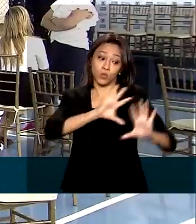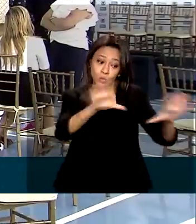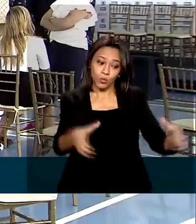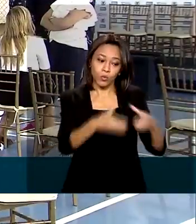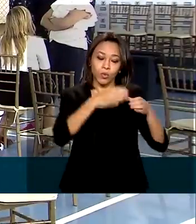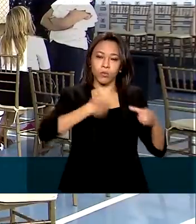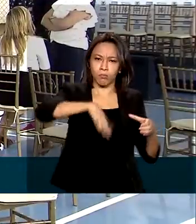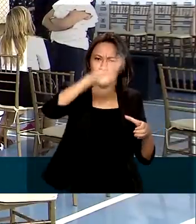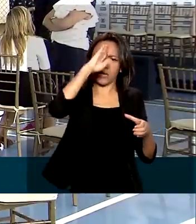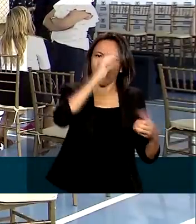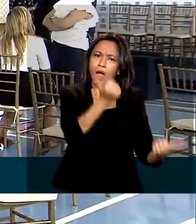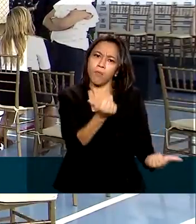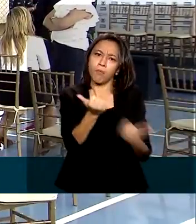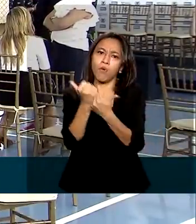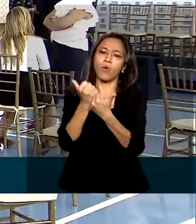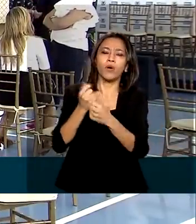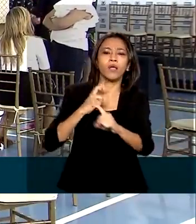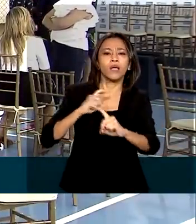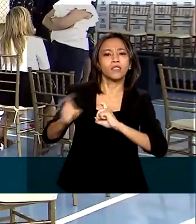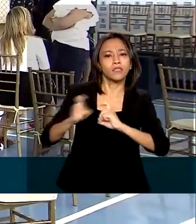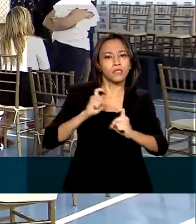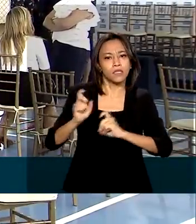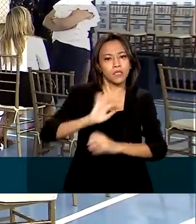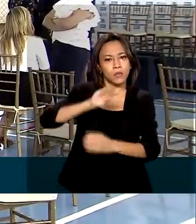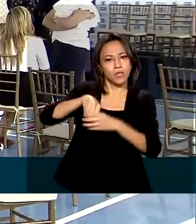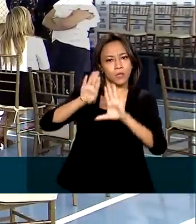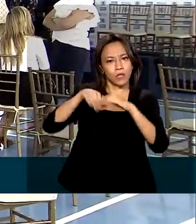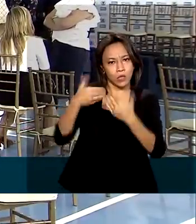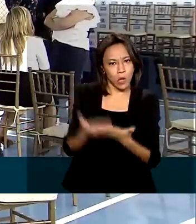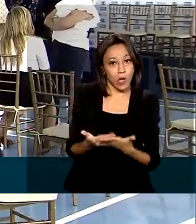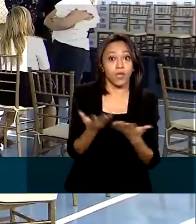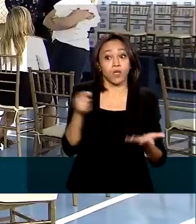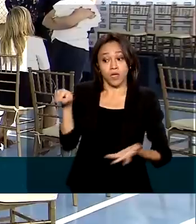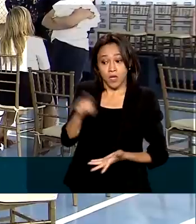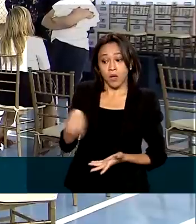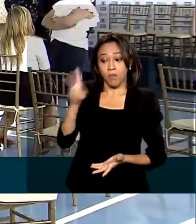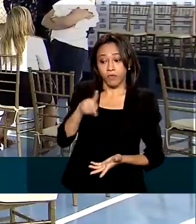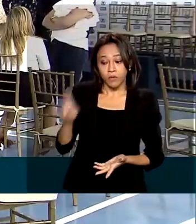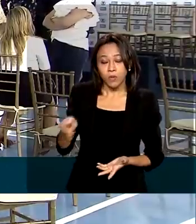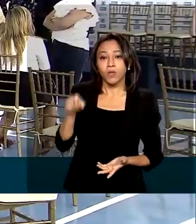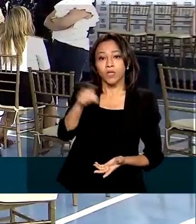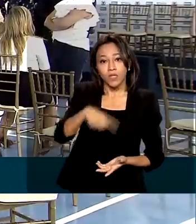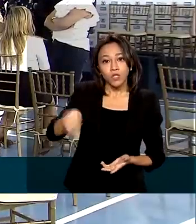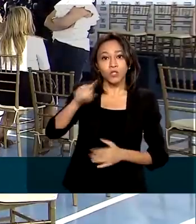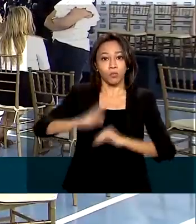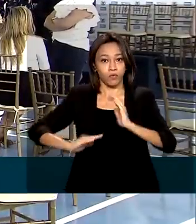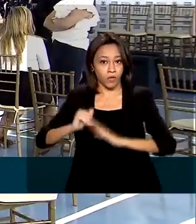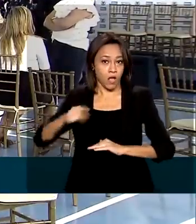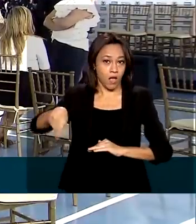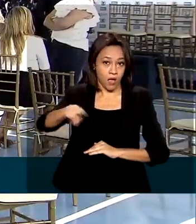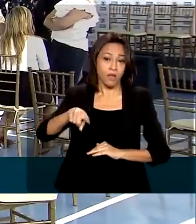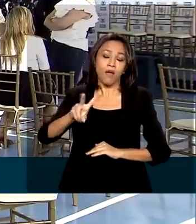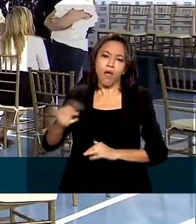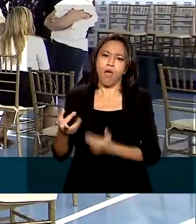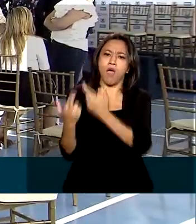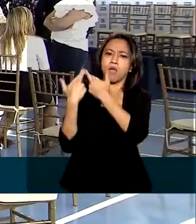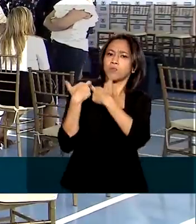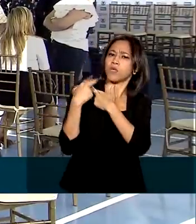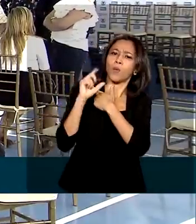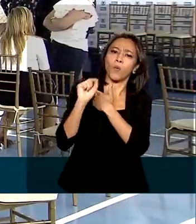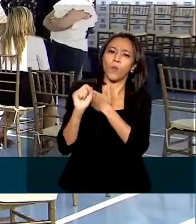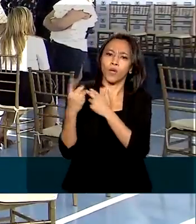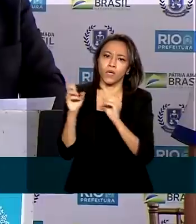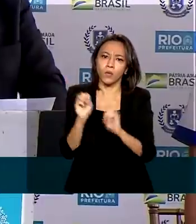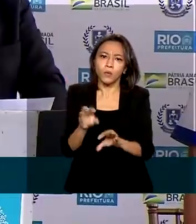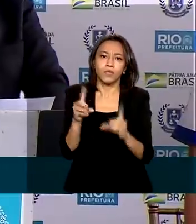vão dar apoio à gestão educacional, enquanto professores e profissionais de educação serão os responsáveis pela área